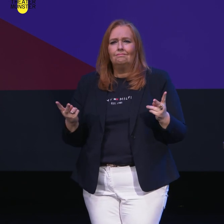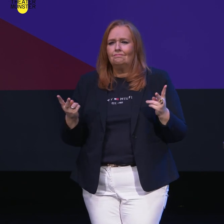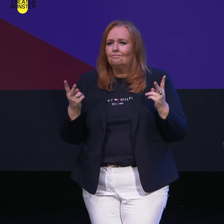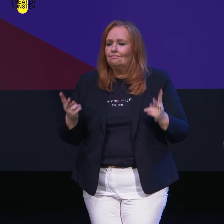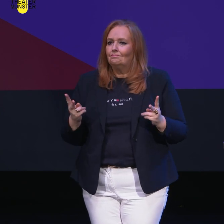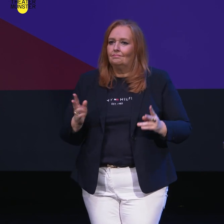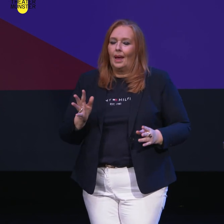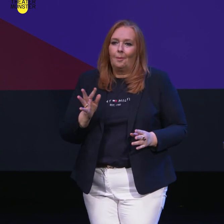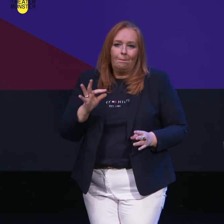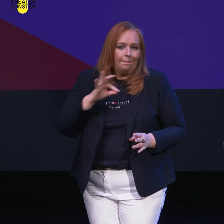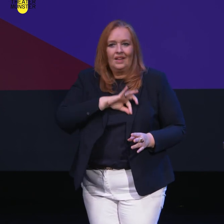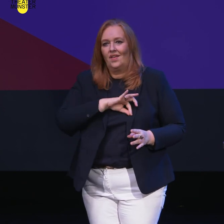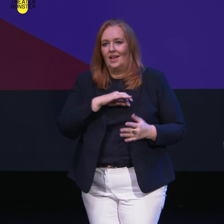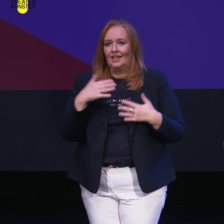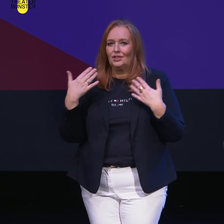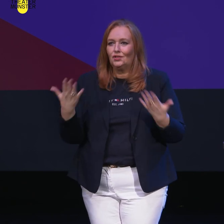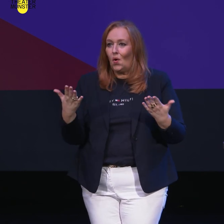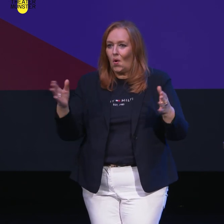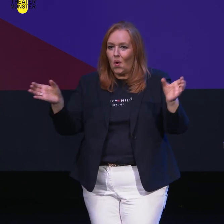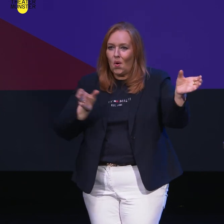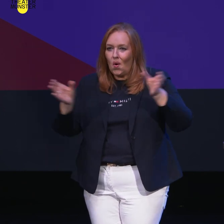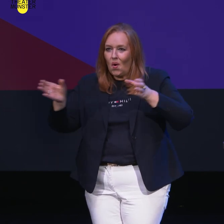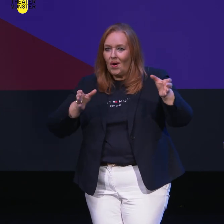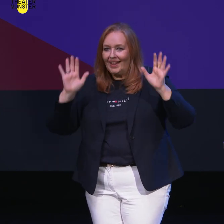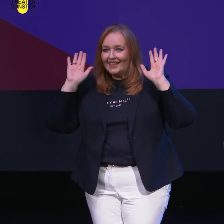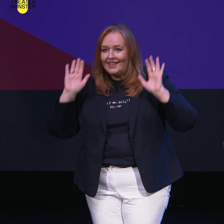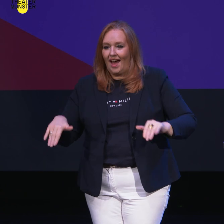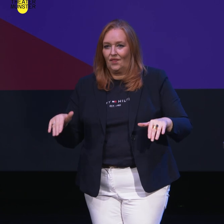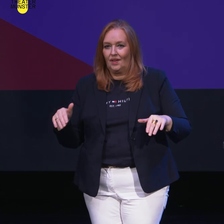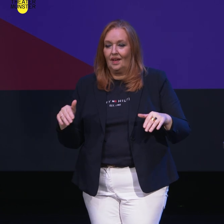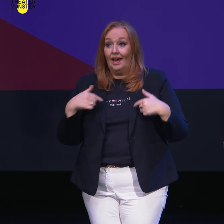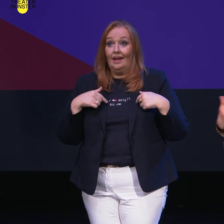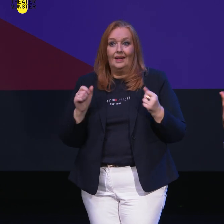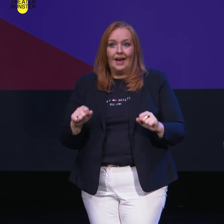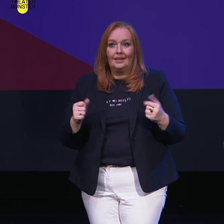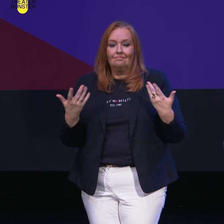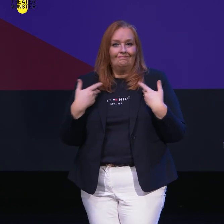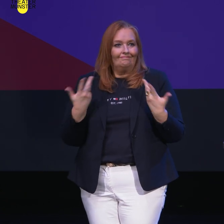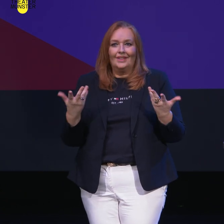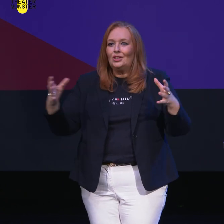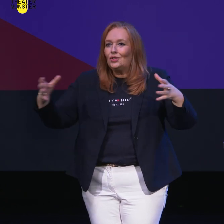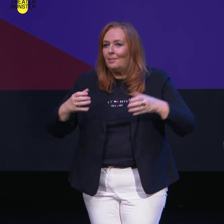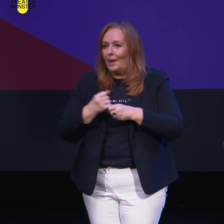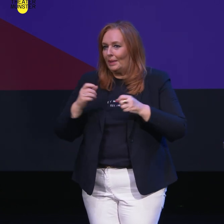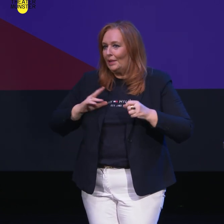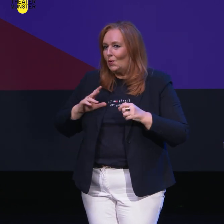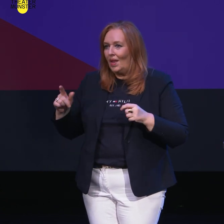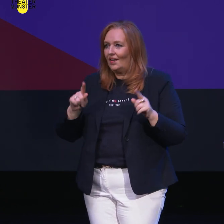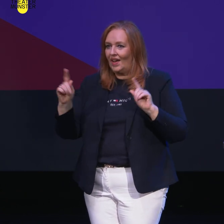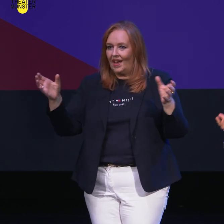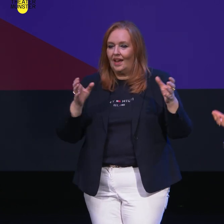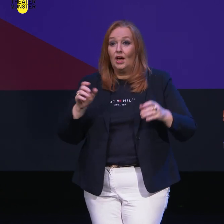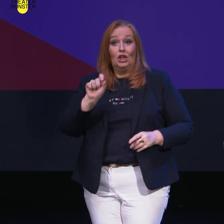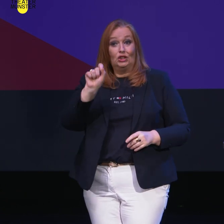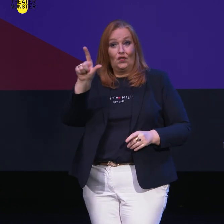Privileg, ein Team zusammenstellen zu dürfen und können in Zusammenarbeit mit meinen Kolleginnen und Kollegen. Wir